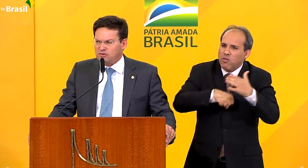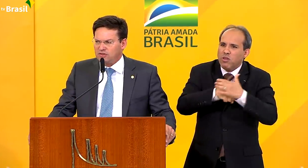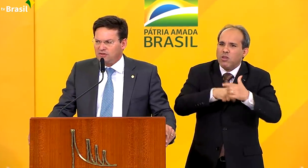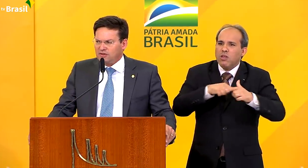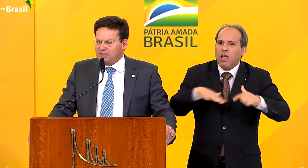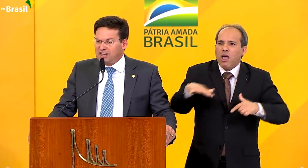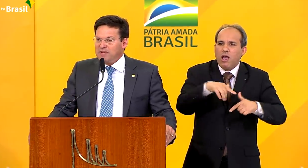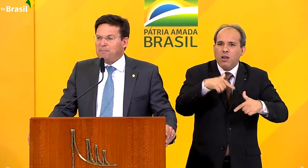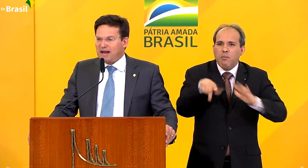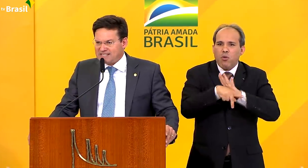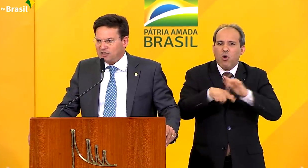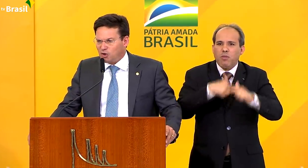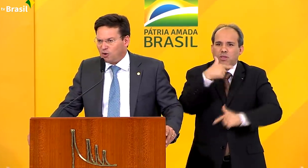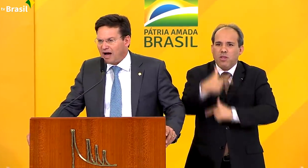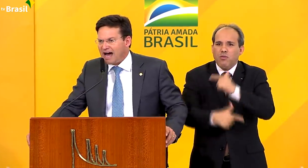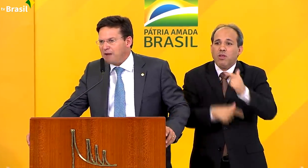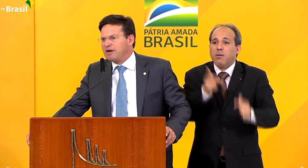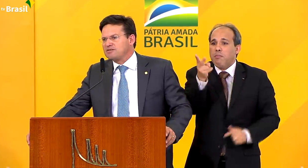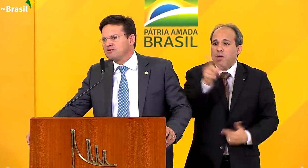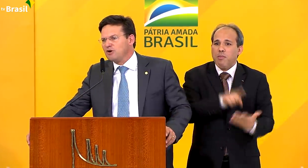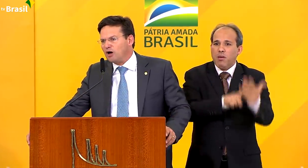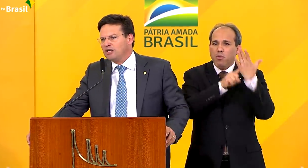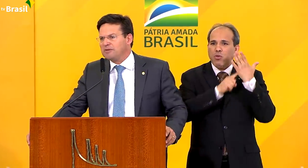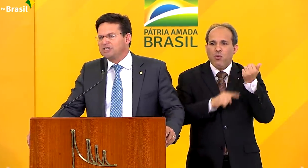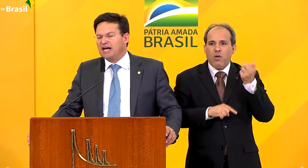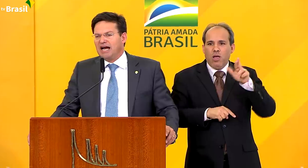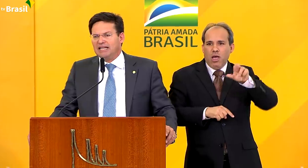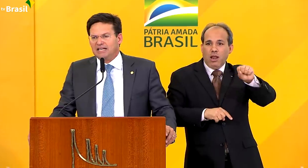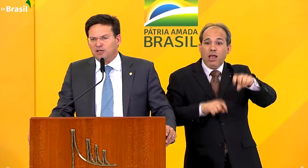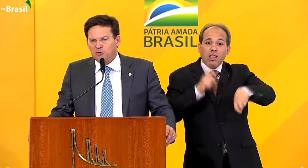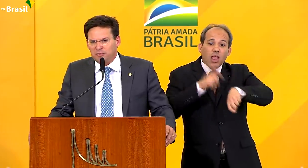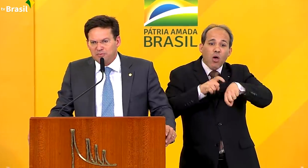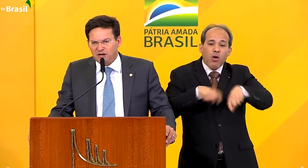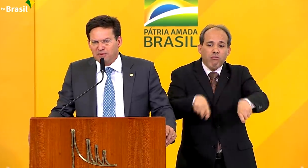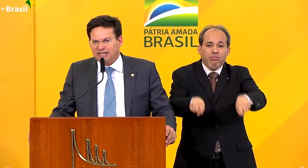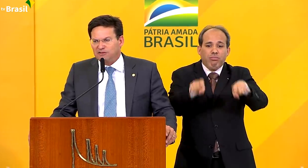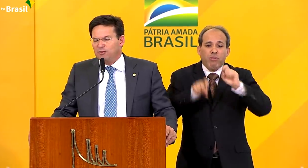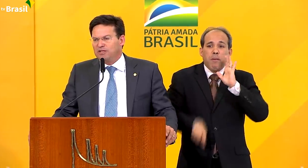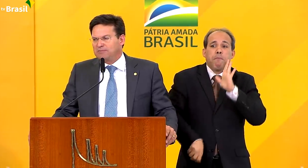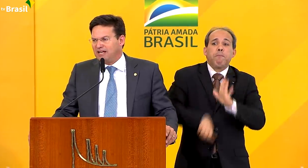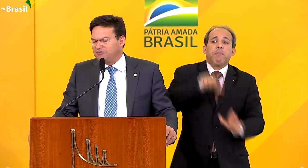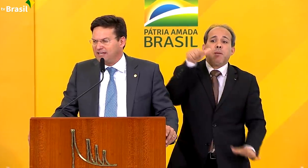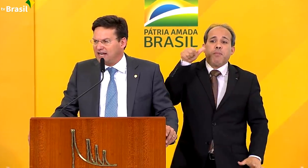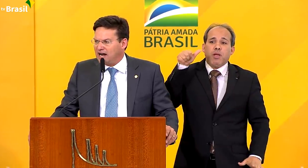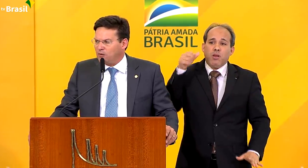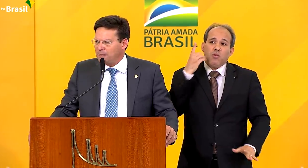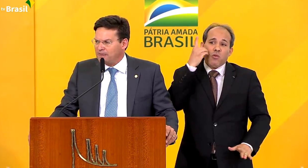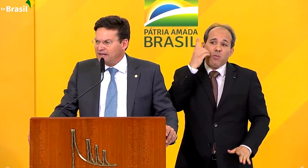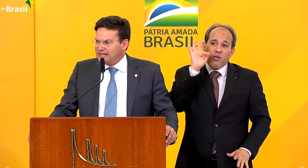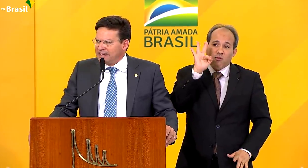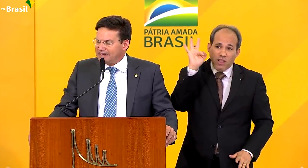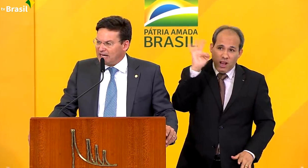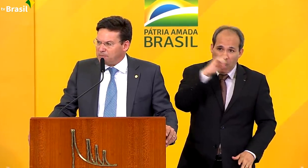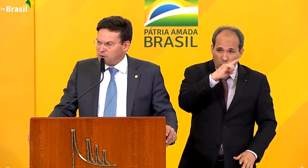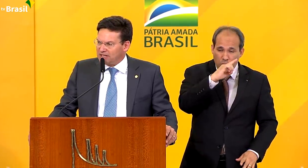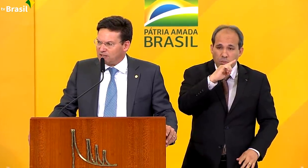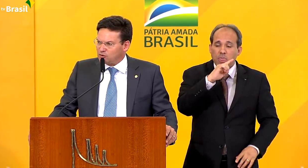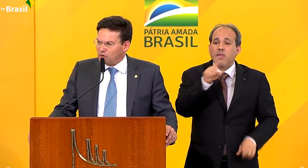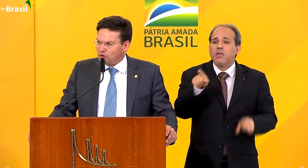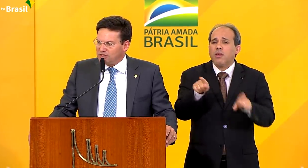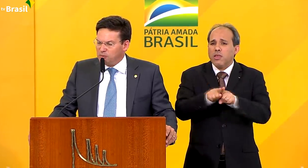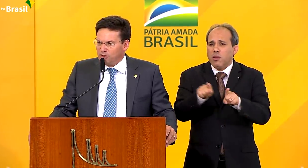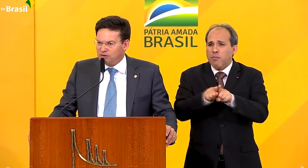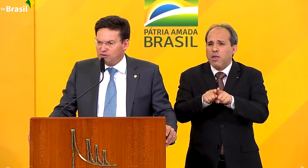serviços, que me apresentou a Abras logo na minha chegada aqui no meu primeiro mandato como deputado federal e tem,